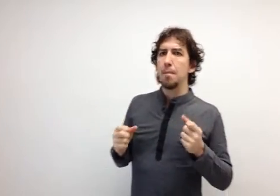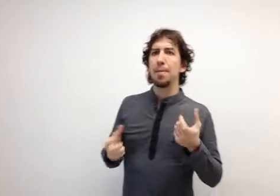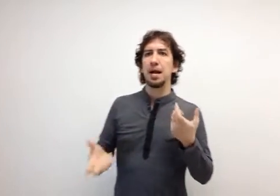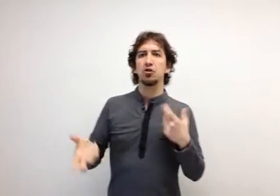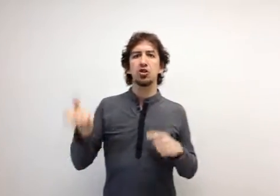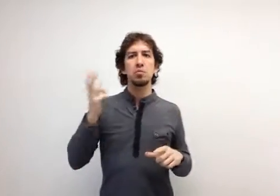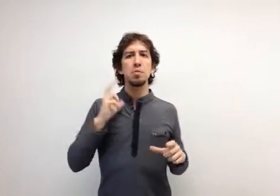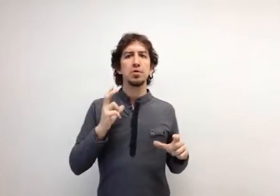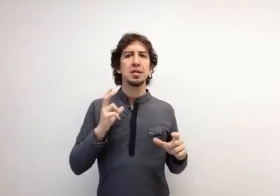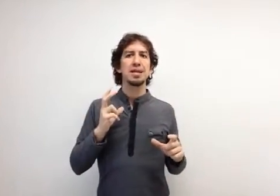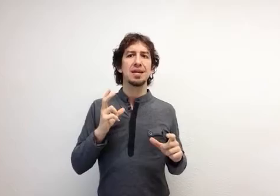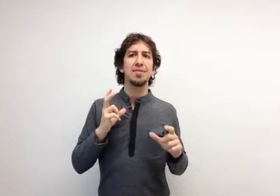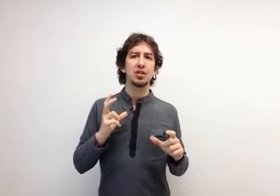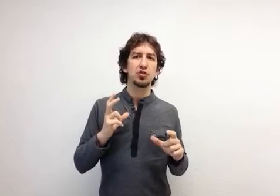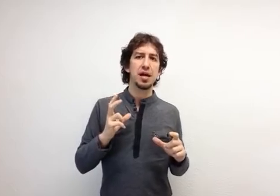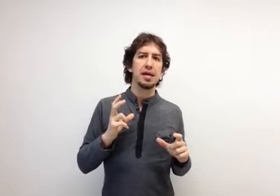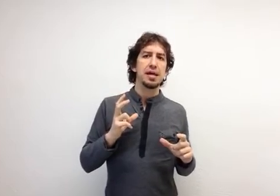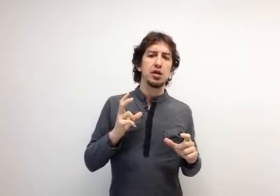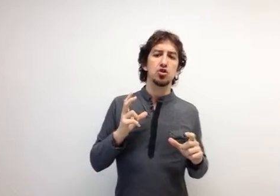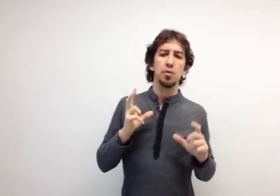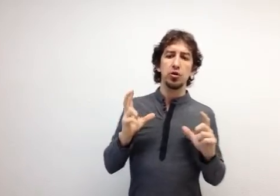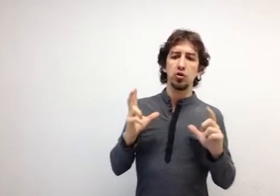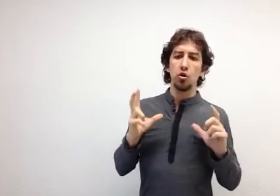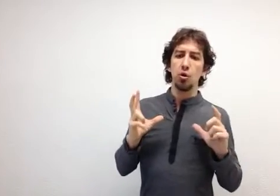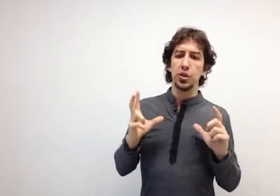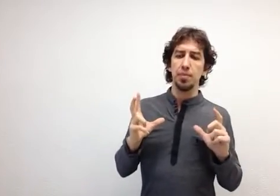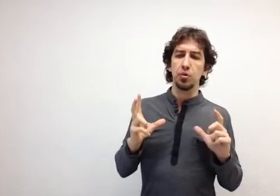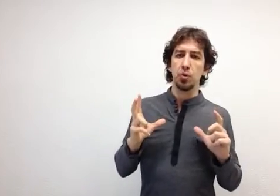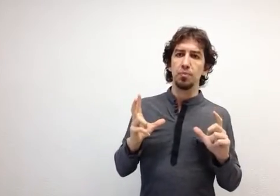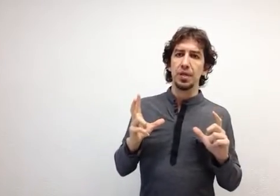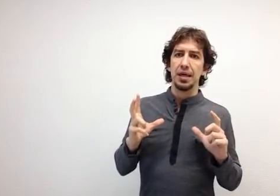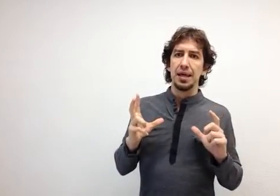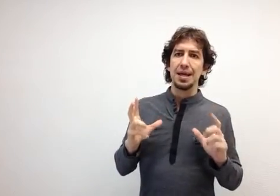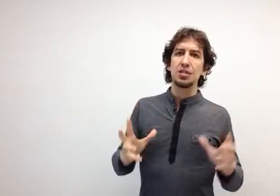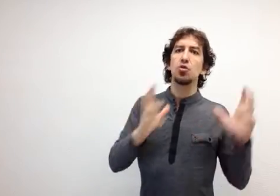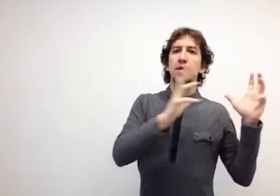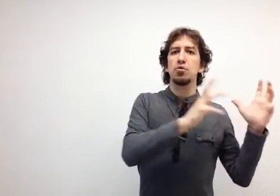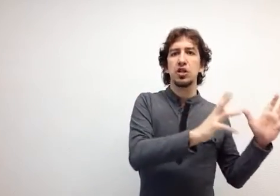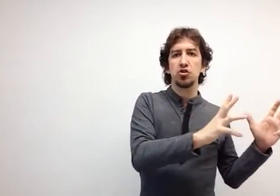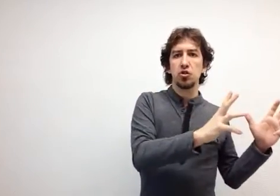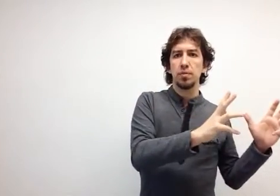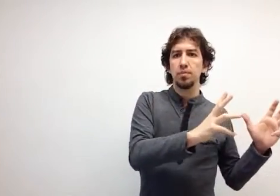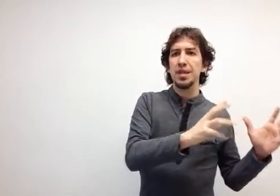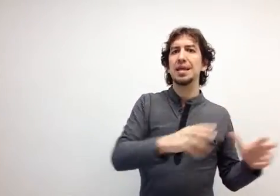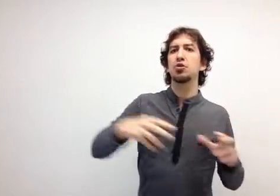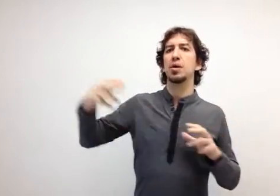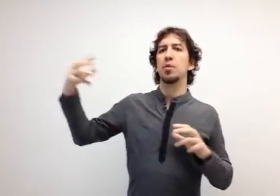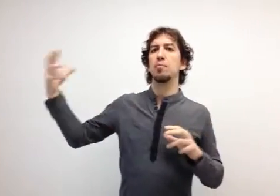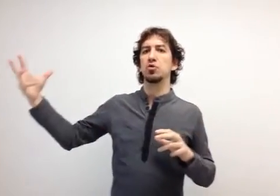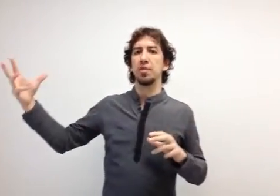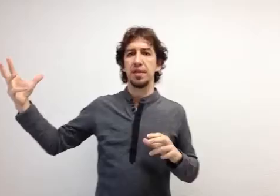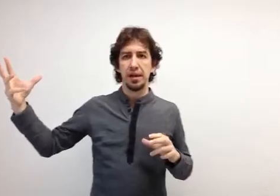para nosotros es muy importante reflexionar sobre otro concepto. ¿Qué es lo que hemos hecho y qué es lo que podemos ofrecer?